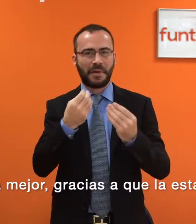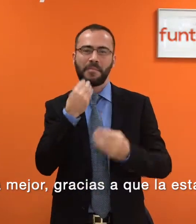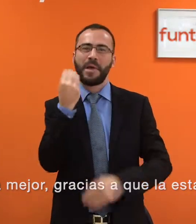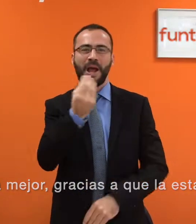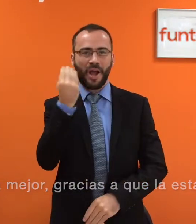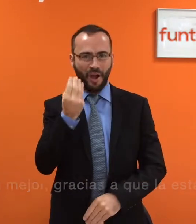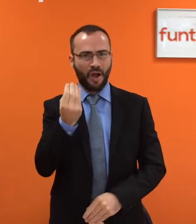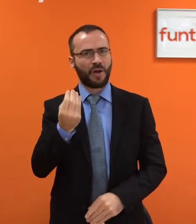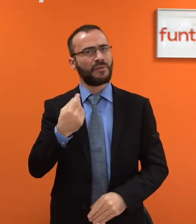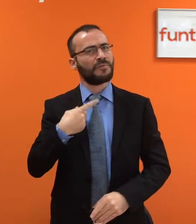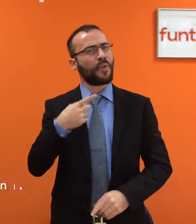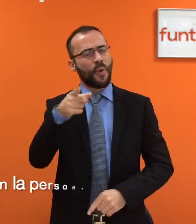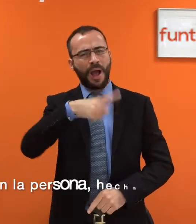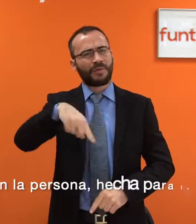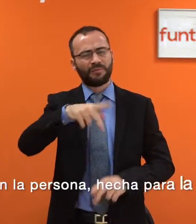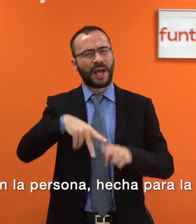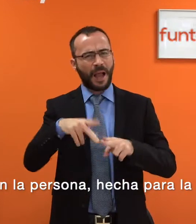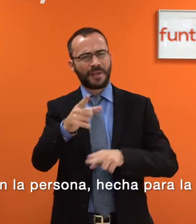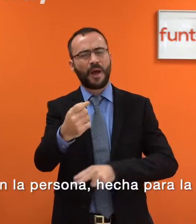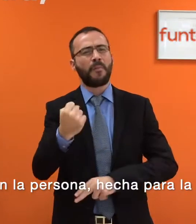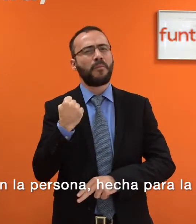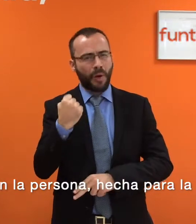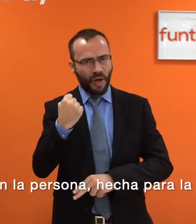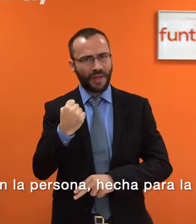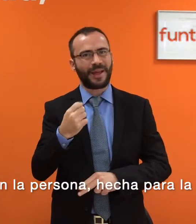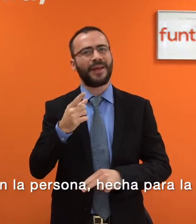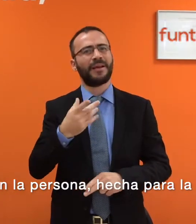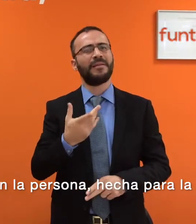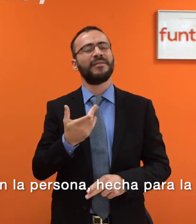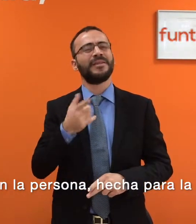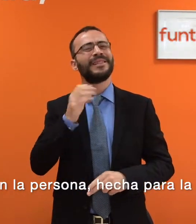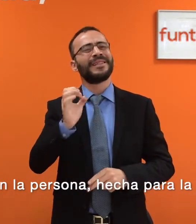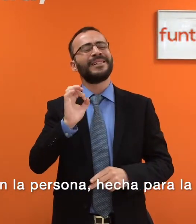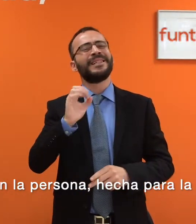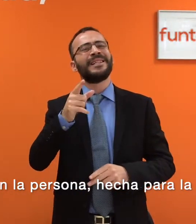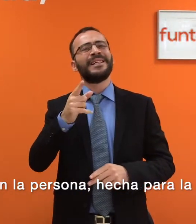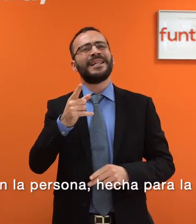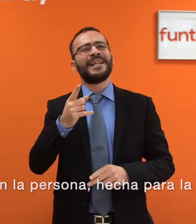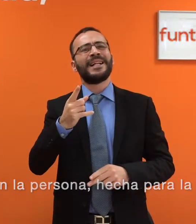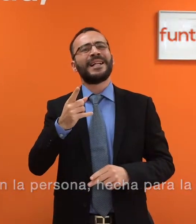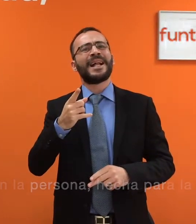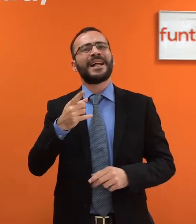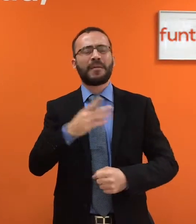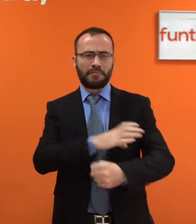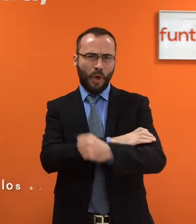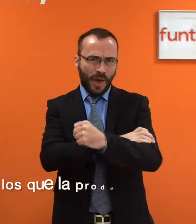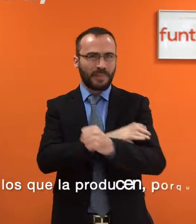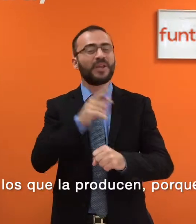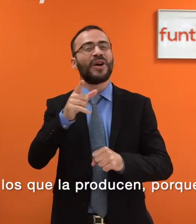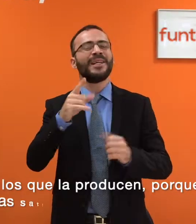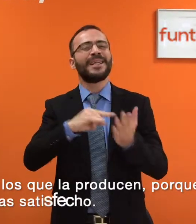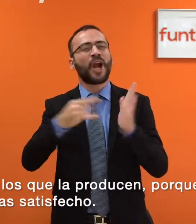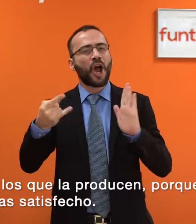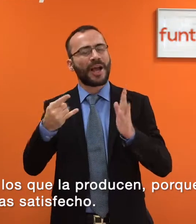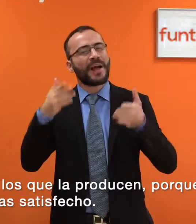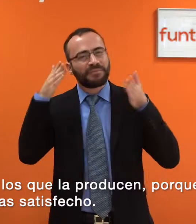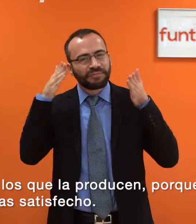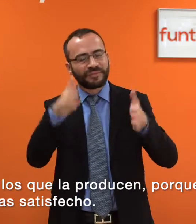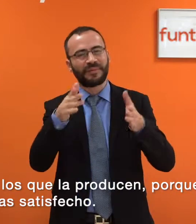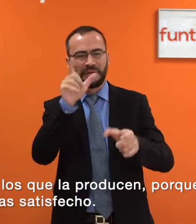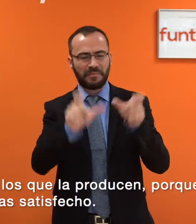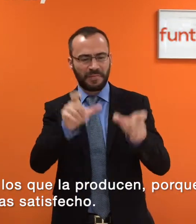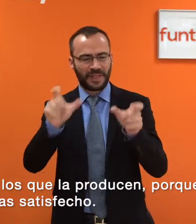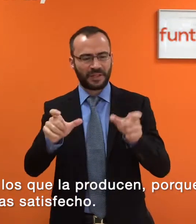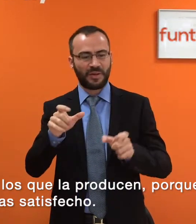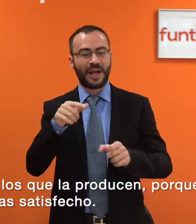la estamos empoderando con tecnología centrada en la persona, hecha para la persona. Esto genera